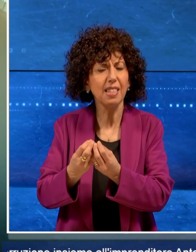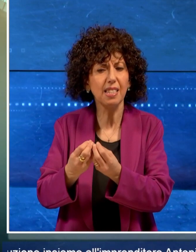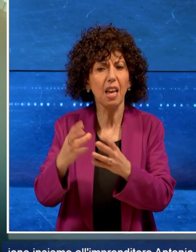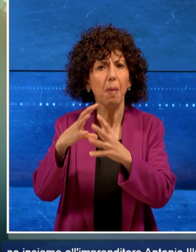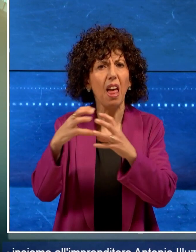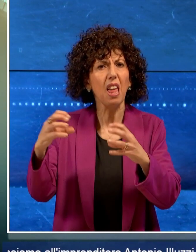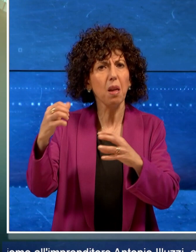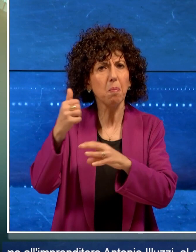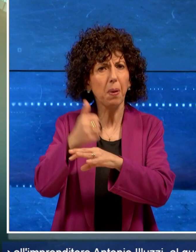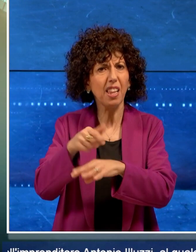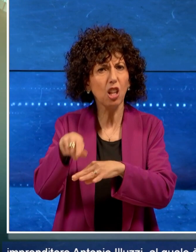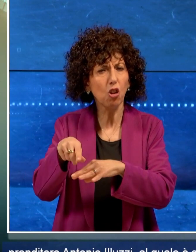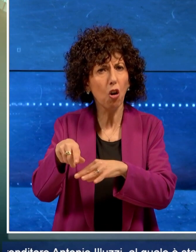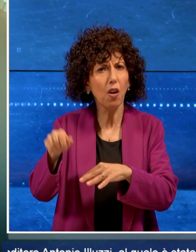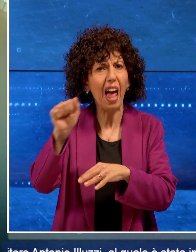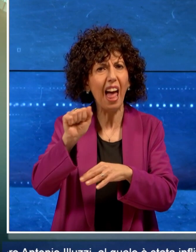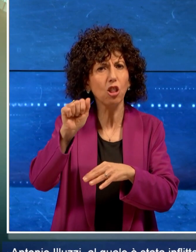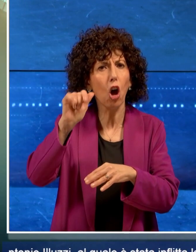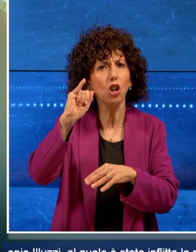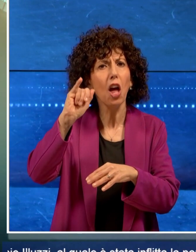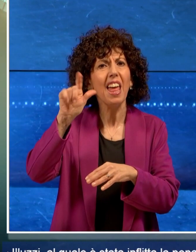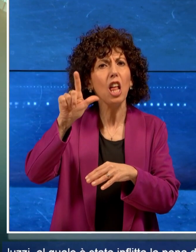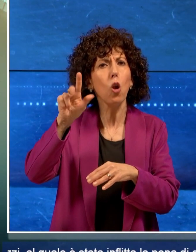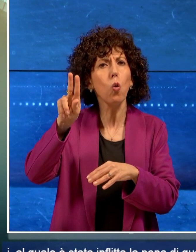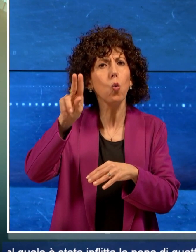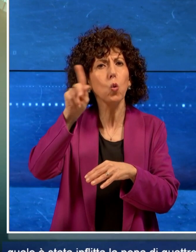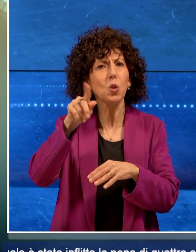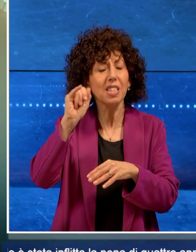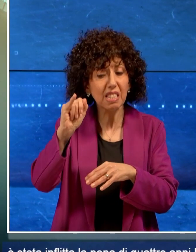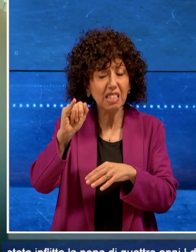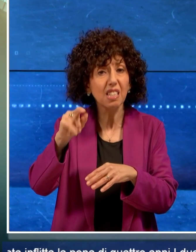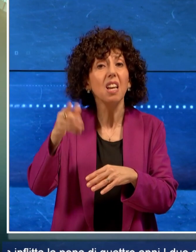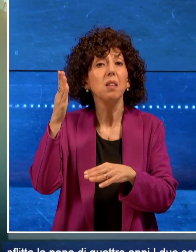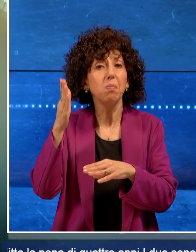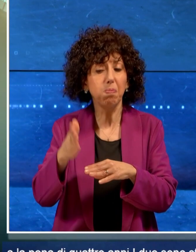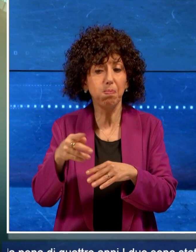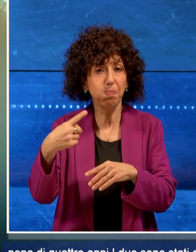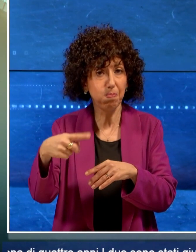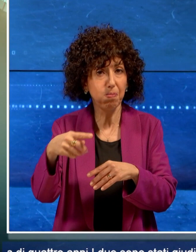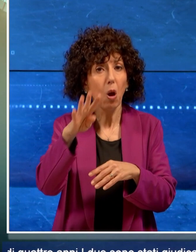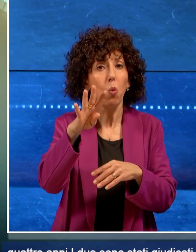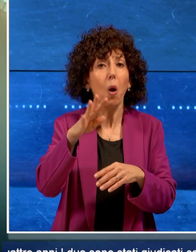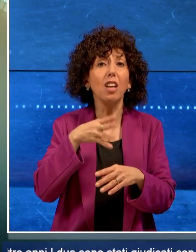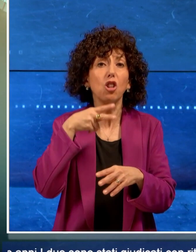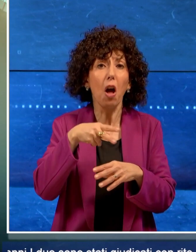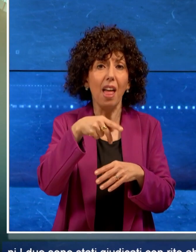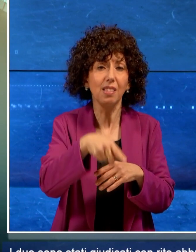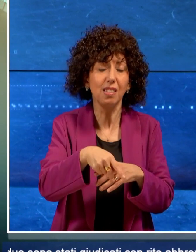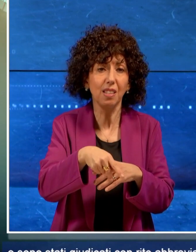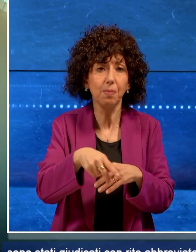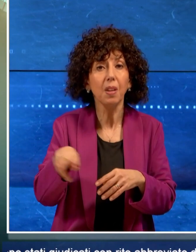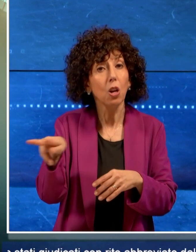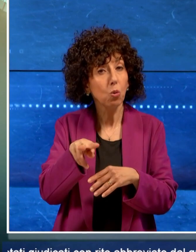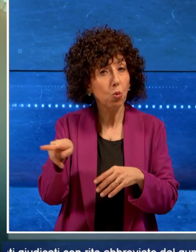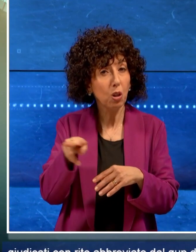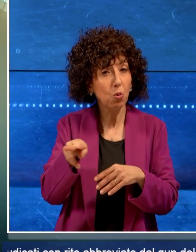'imprenditore Antonio Illuzzi al quale è stata inflitta la pena di 4 anni. I